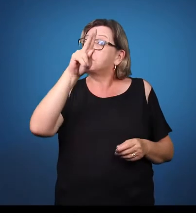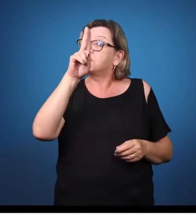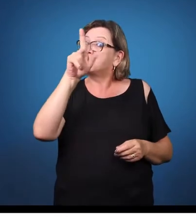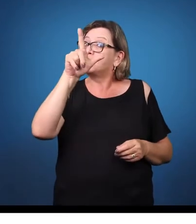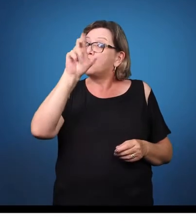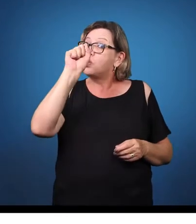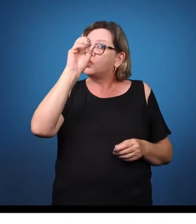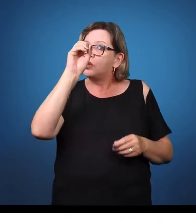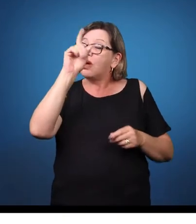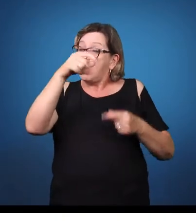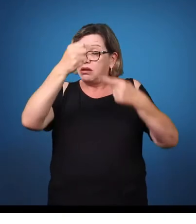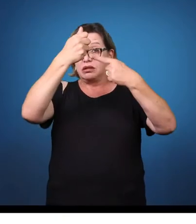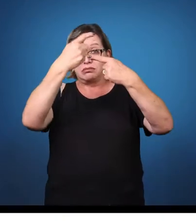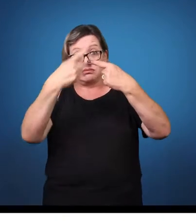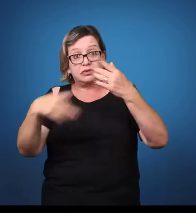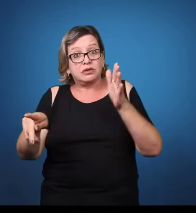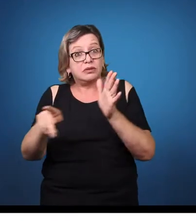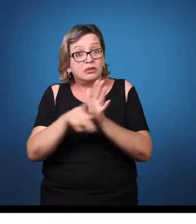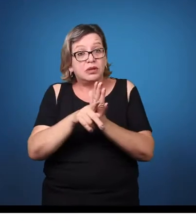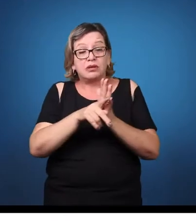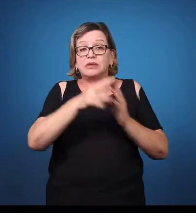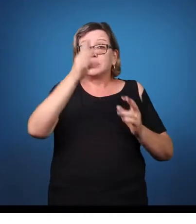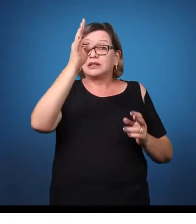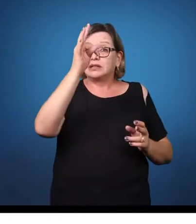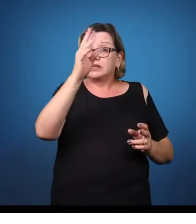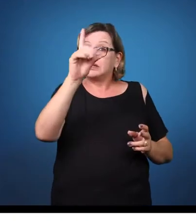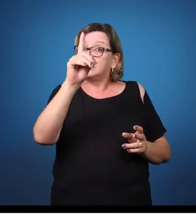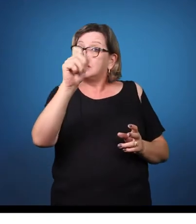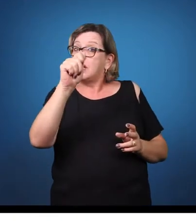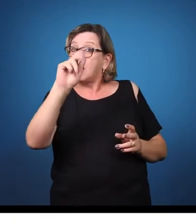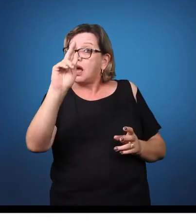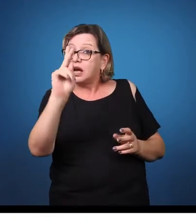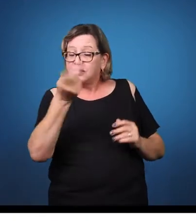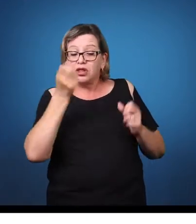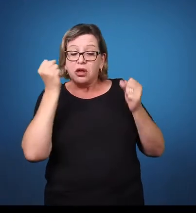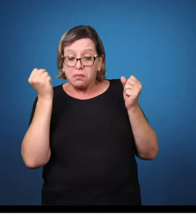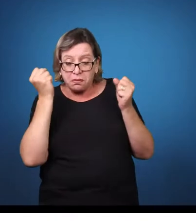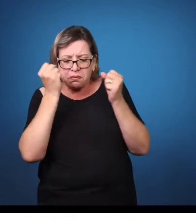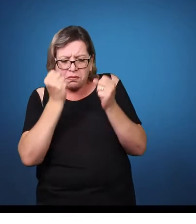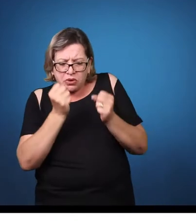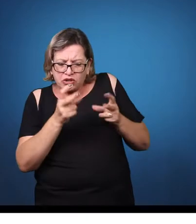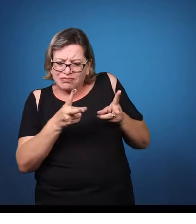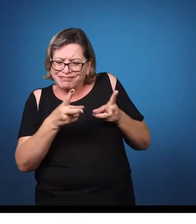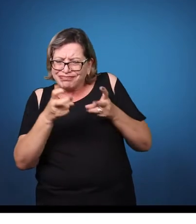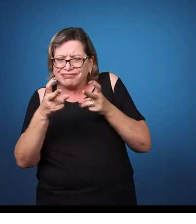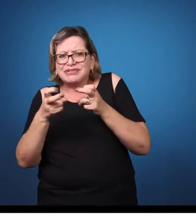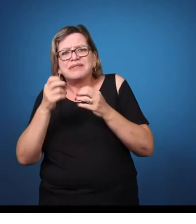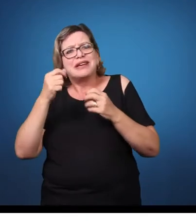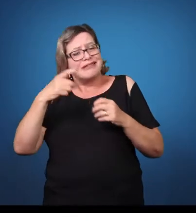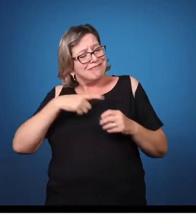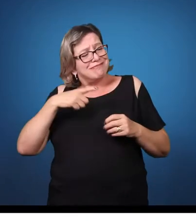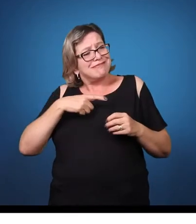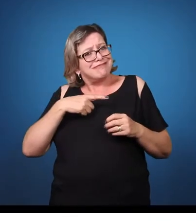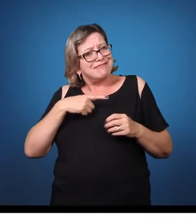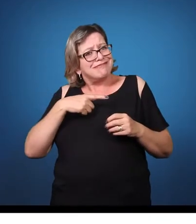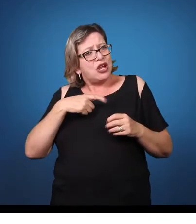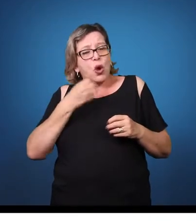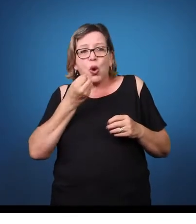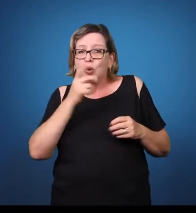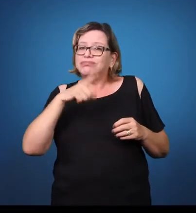sendo ou não, apresenta ou não, o transtorno por déficit de atenção. Então, o que é o transtorno? Ele é